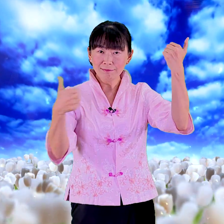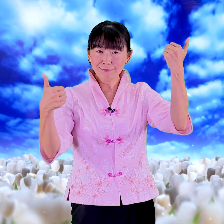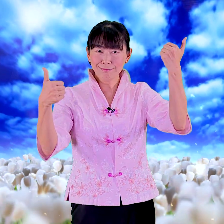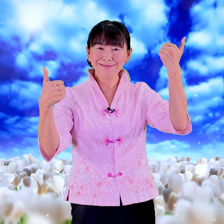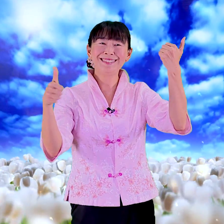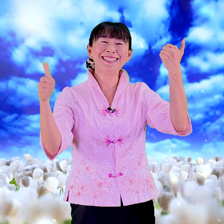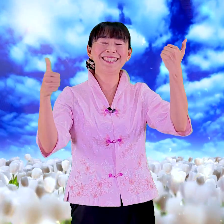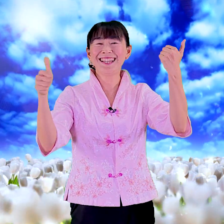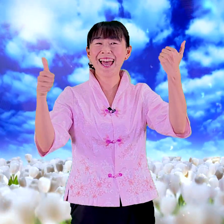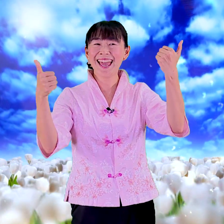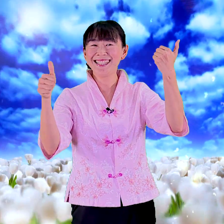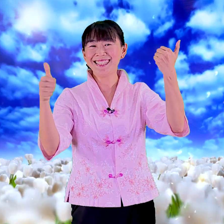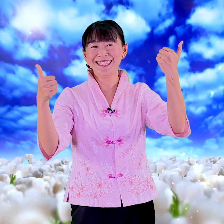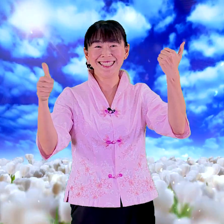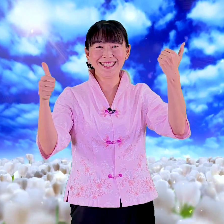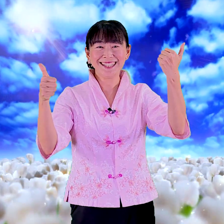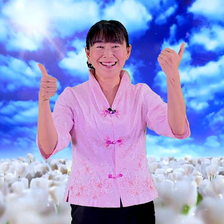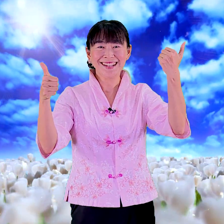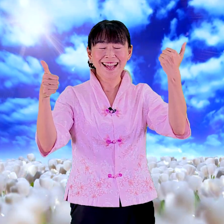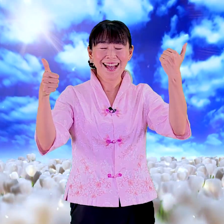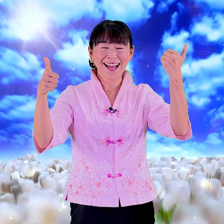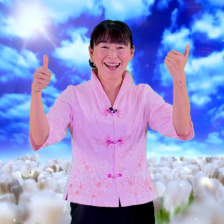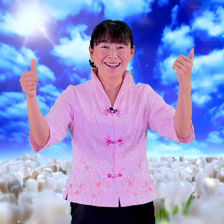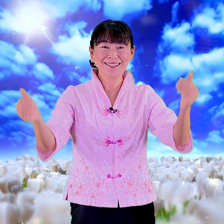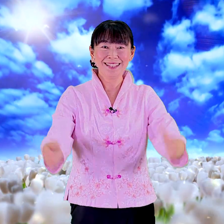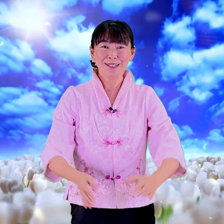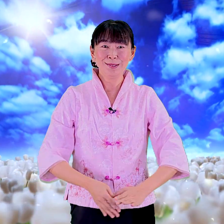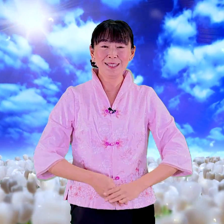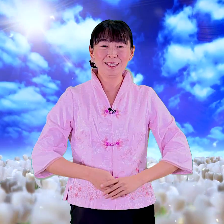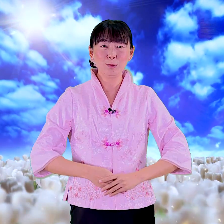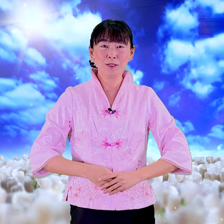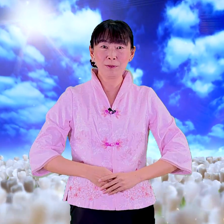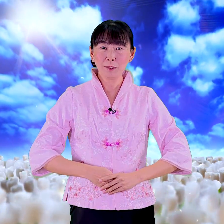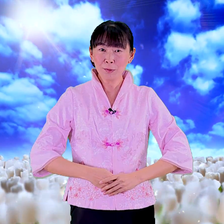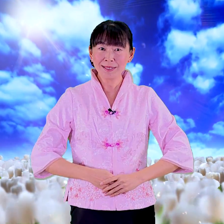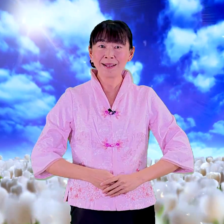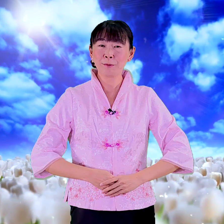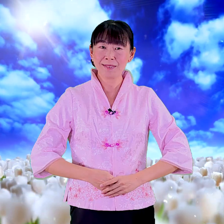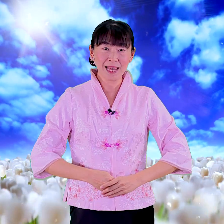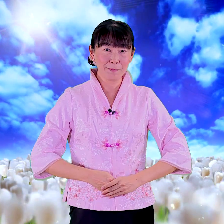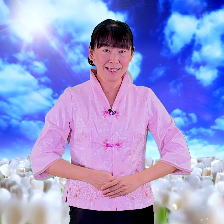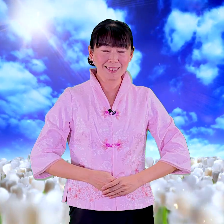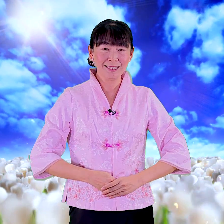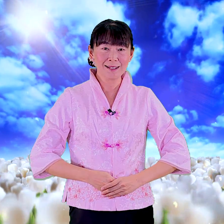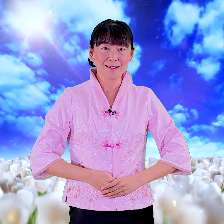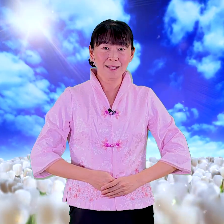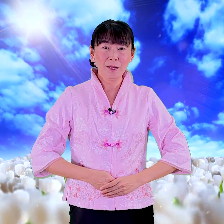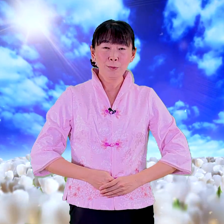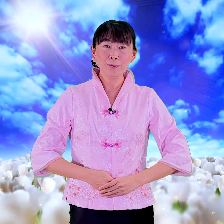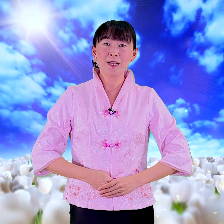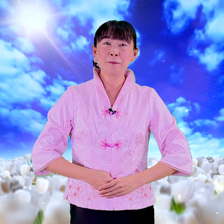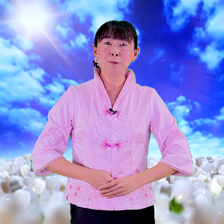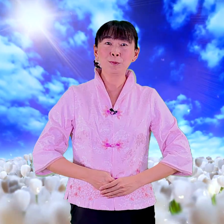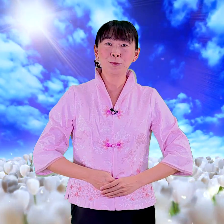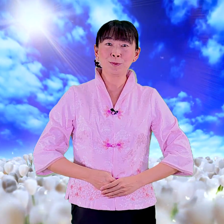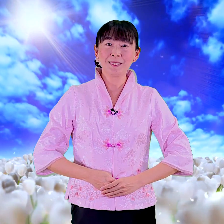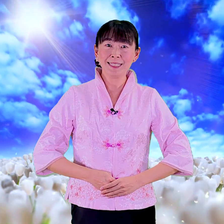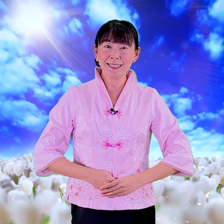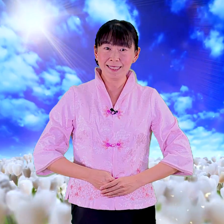这是一个孩子的意思哦好所以这句呢比较困难我们再比一次哦故人不读亲其